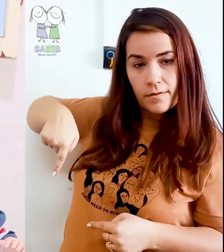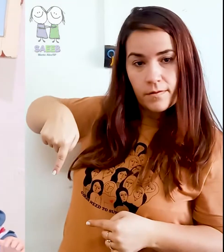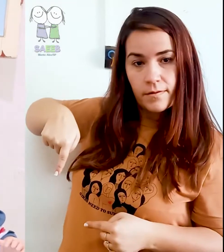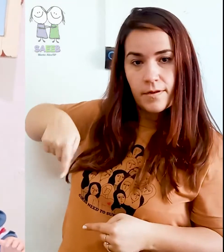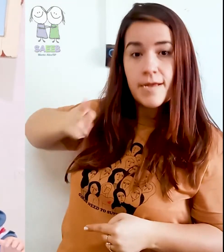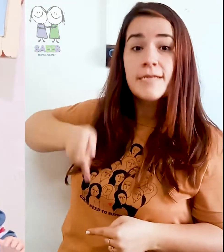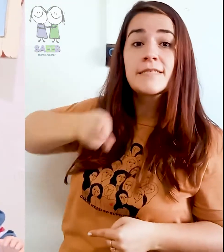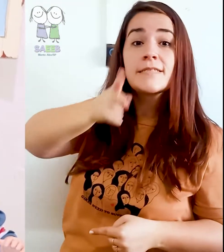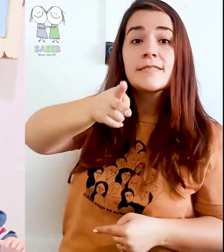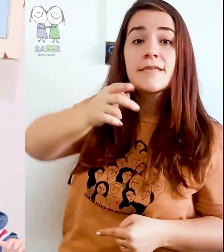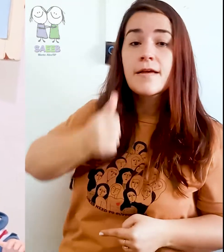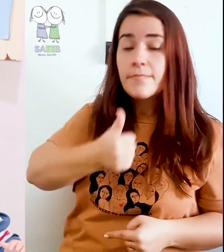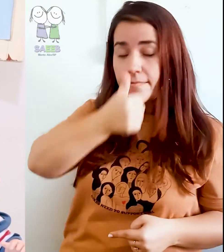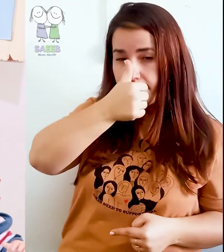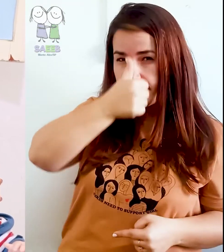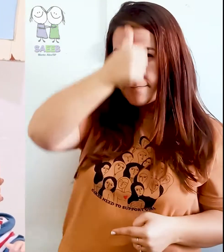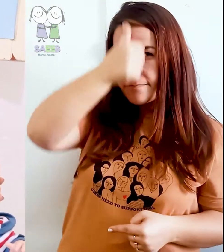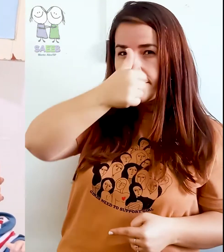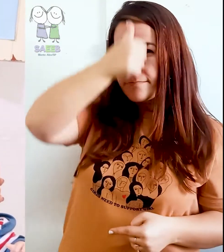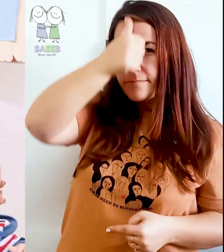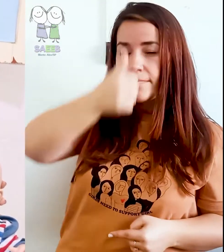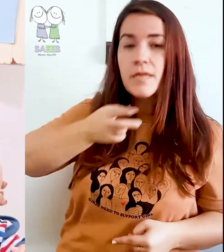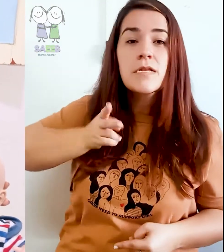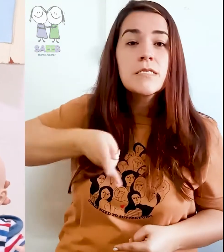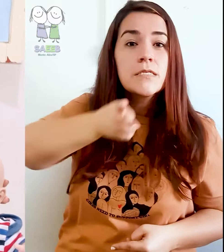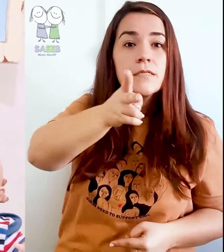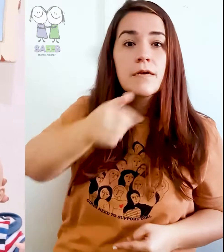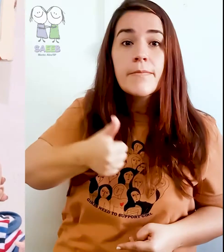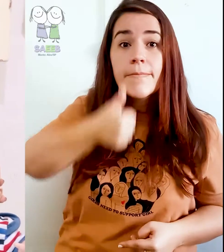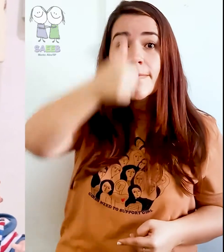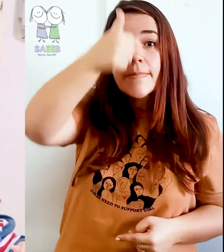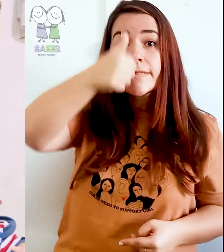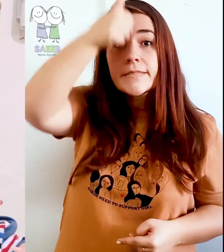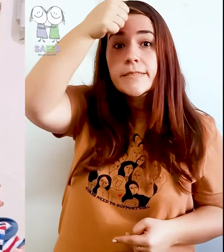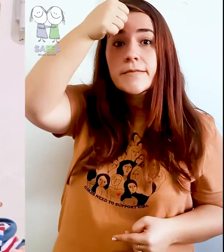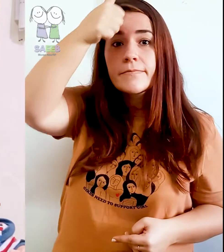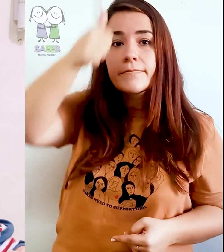baixo pra cima e empurrando o músculo pra cima.